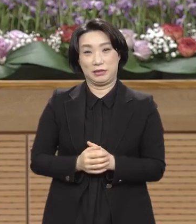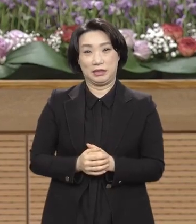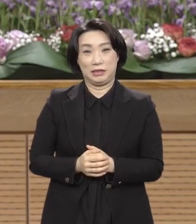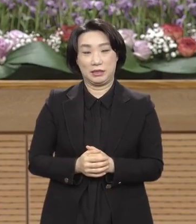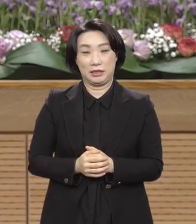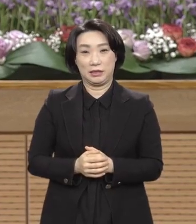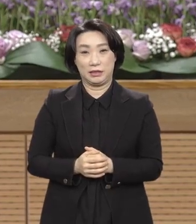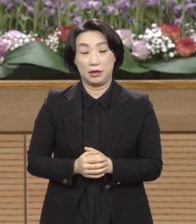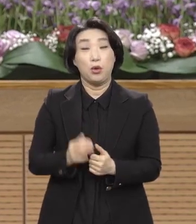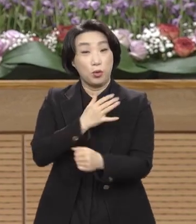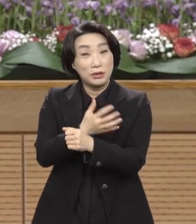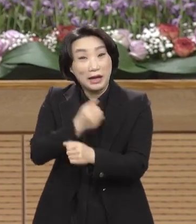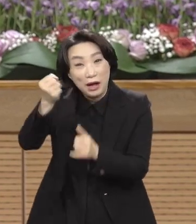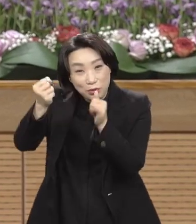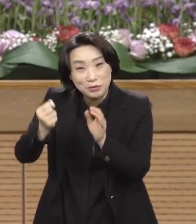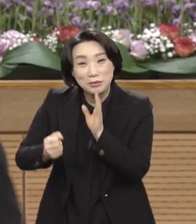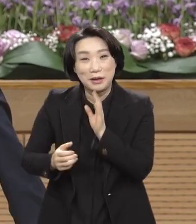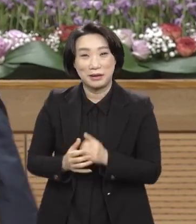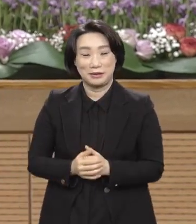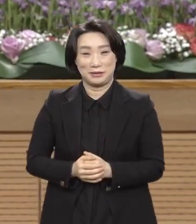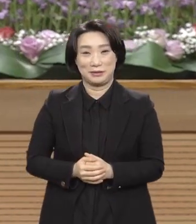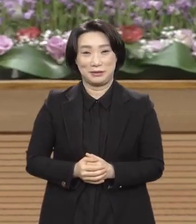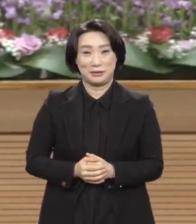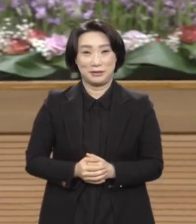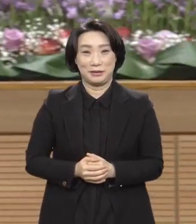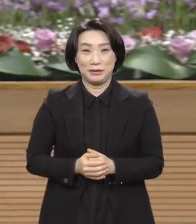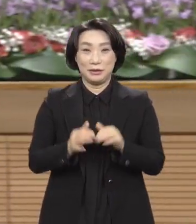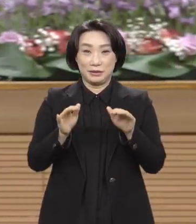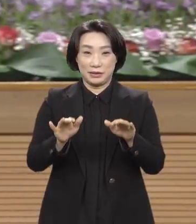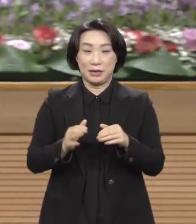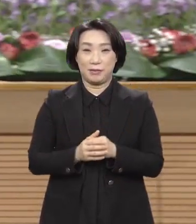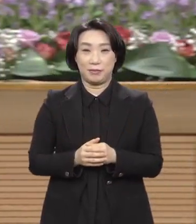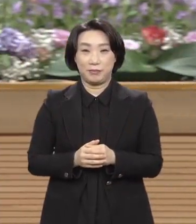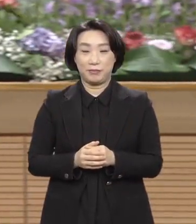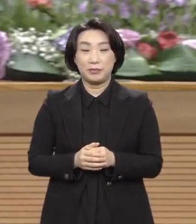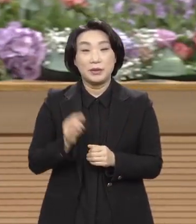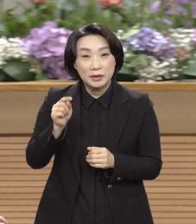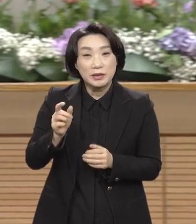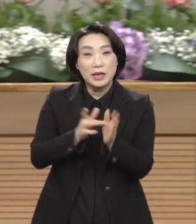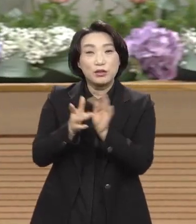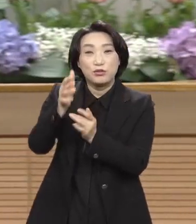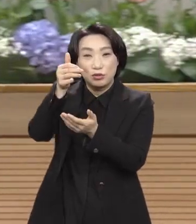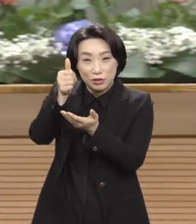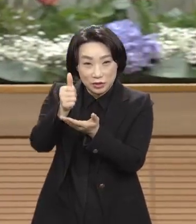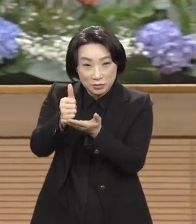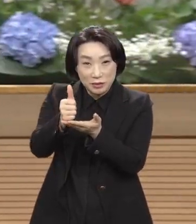권한이 있다. 말입니다. 자 그런 분이 왜